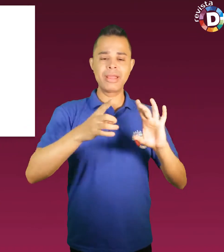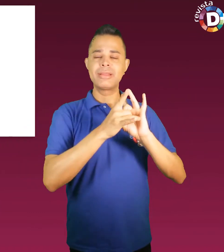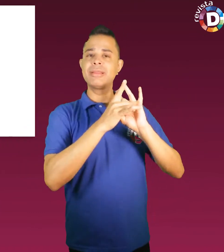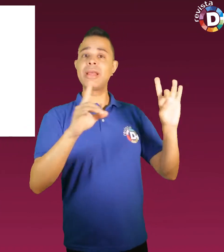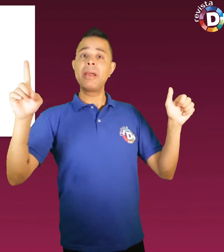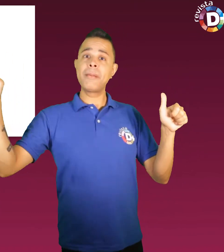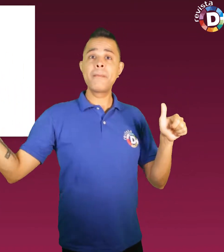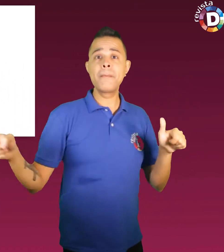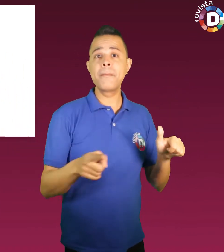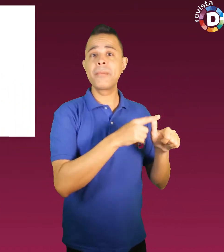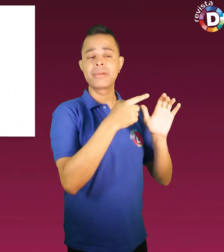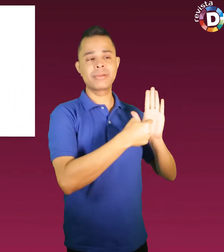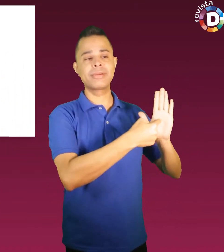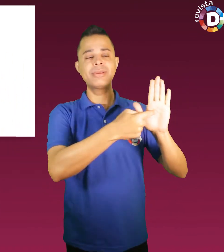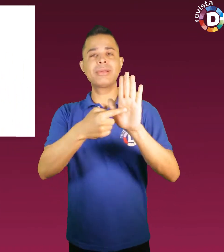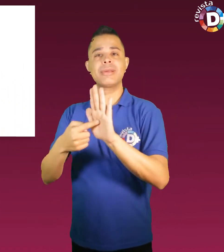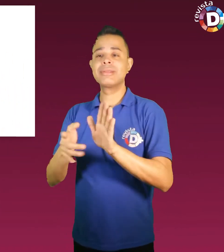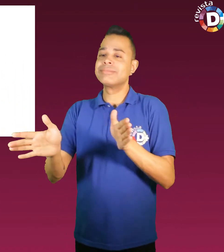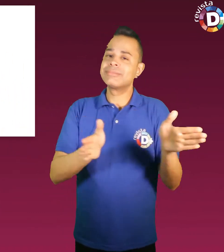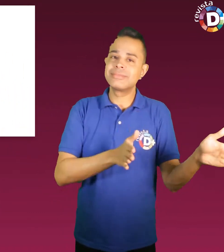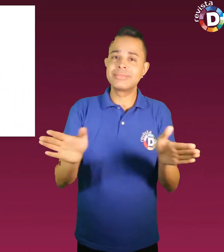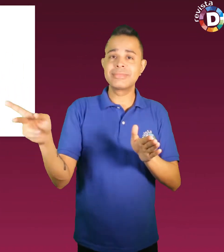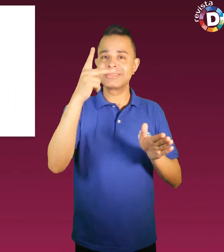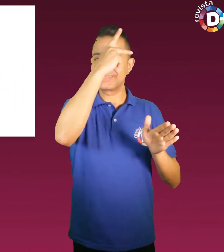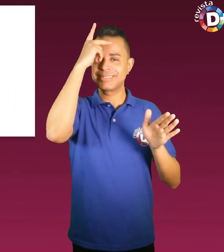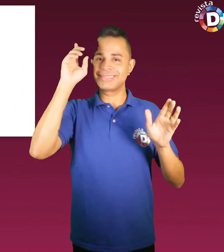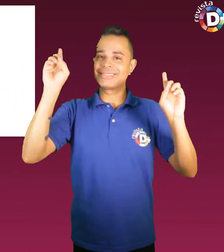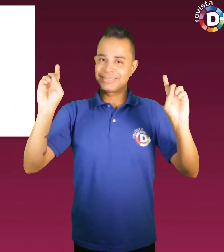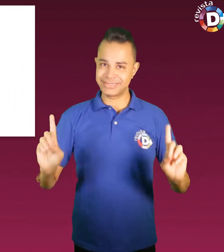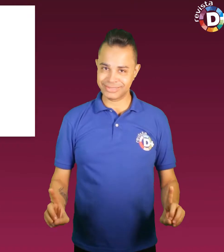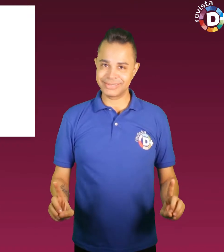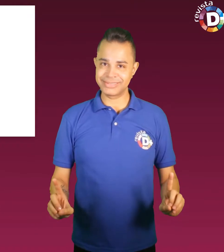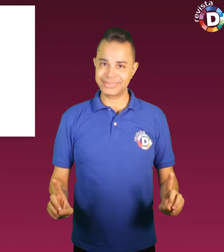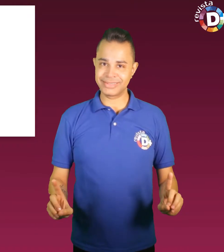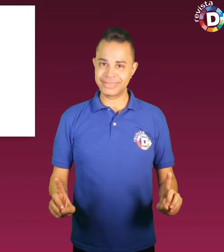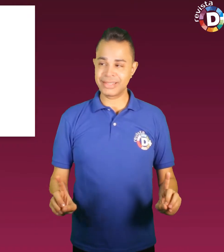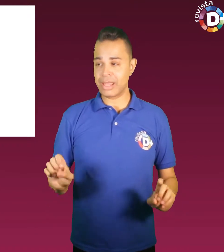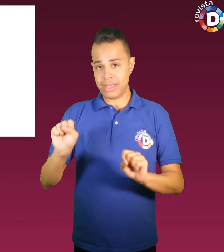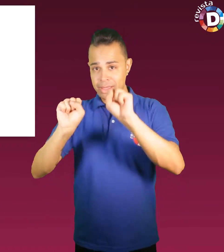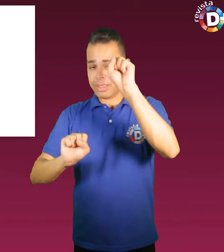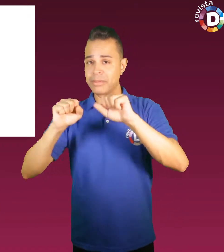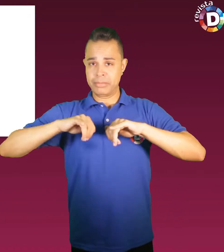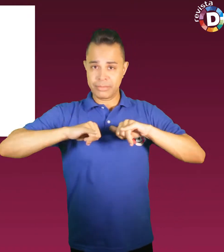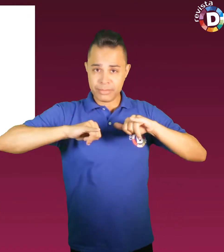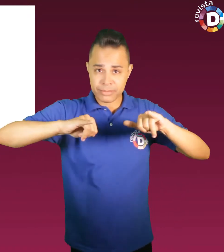pela primeira vez a linha acessível para pessoas com deficiência. A empresa diz que, em breve,